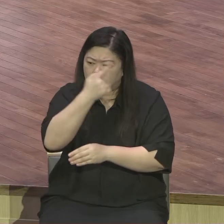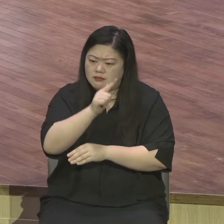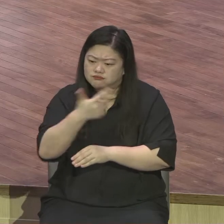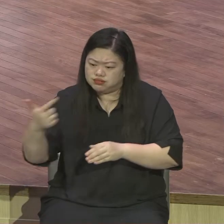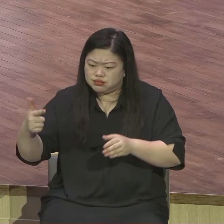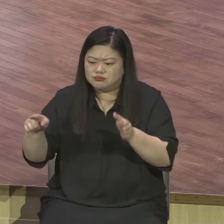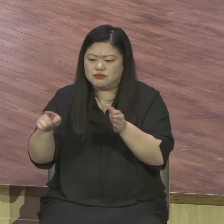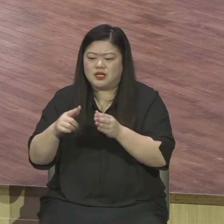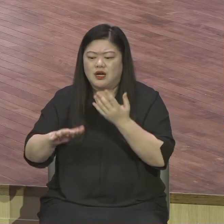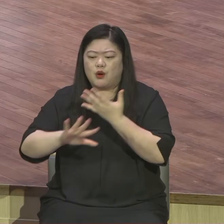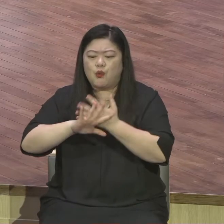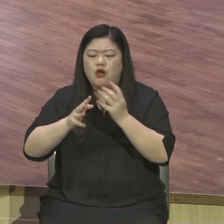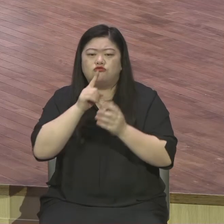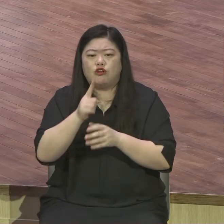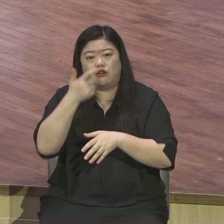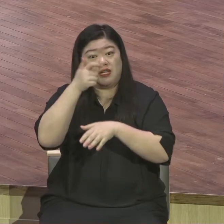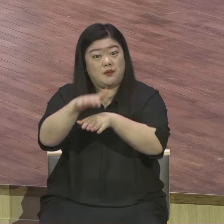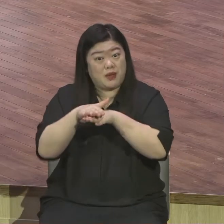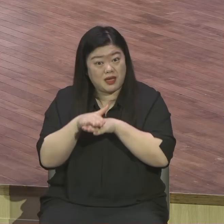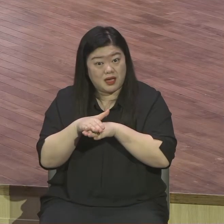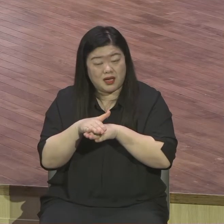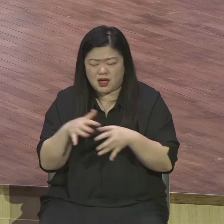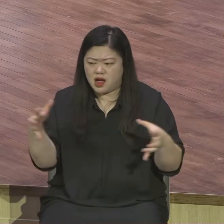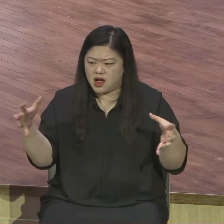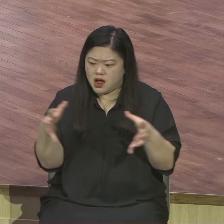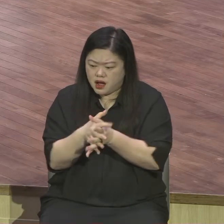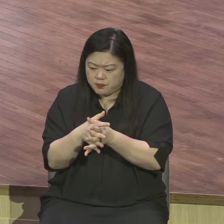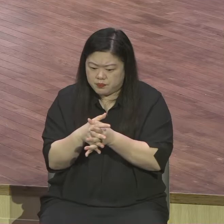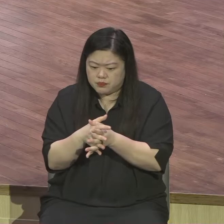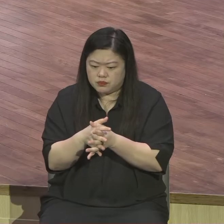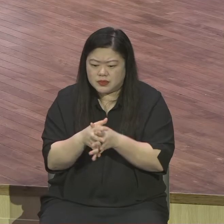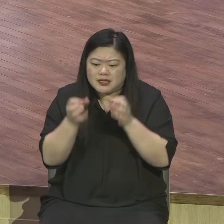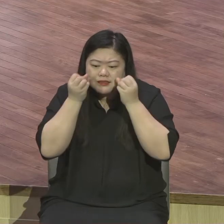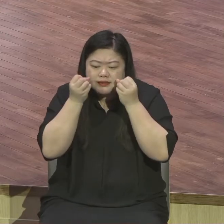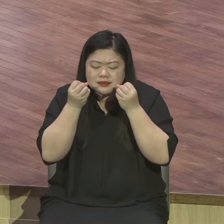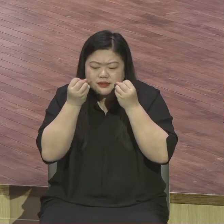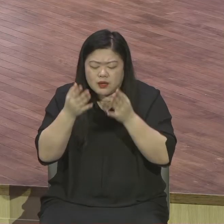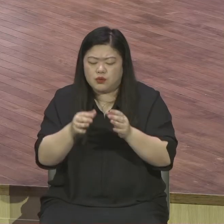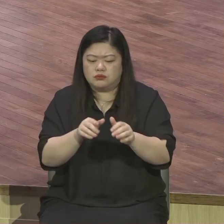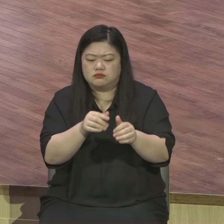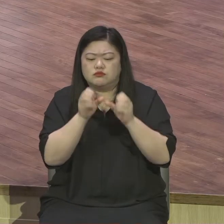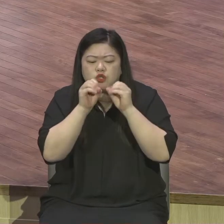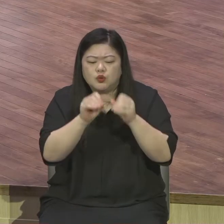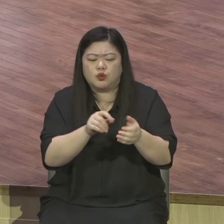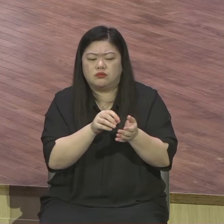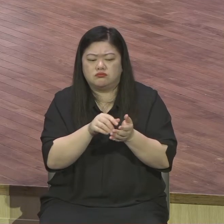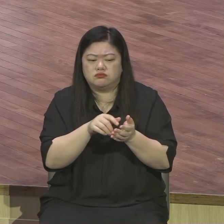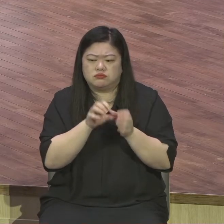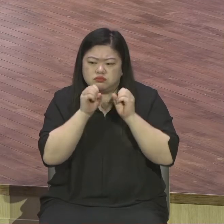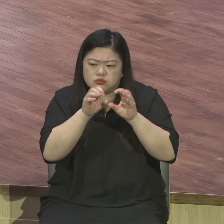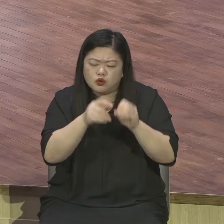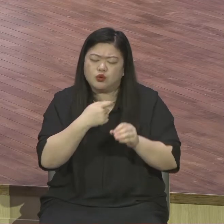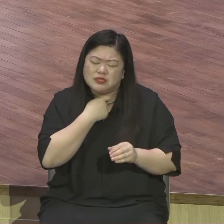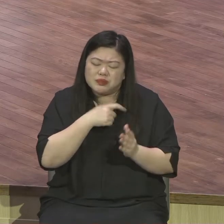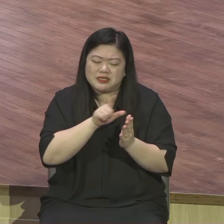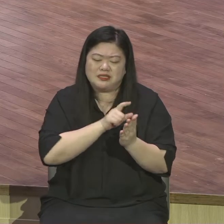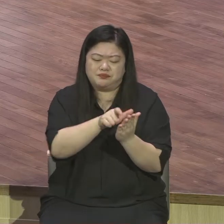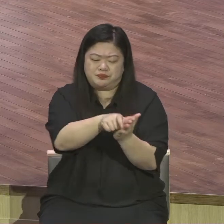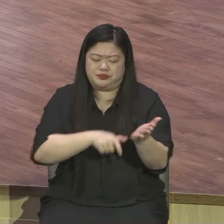이렇게 지금 보고가 들어왔습니다 우리 랩런트 위원회 D-Day는 5월 16일